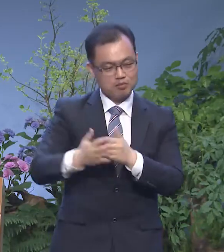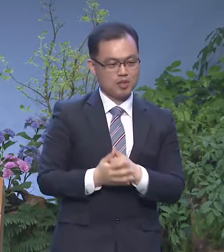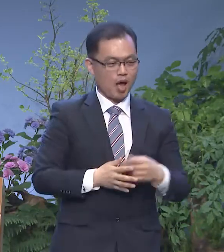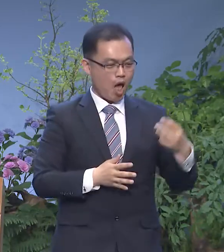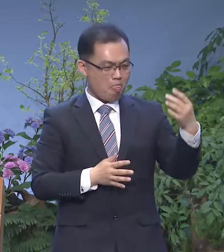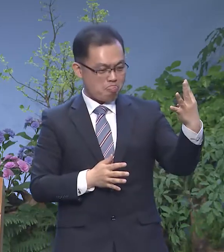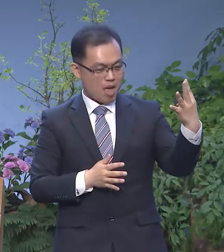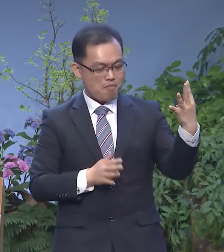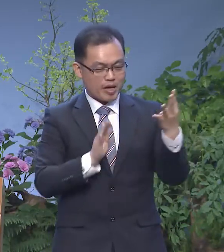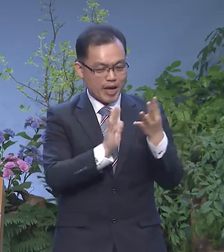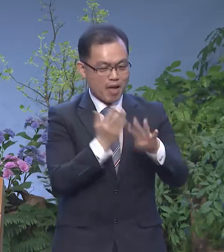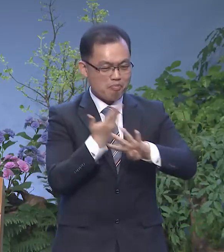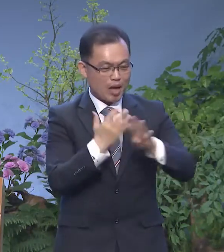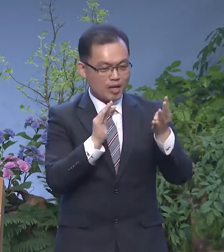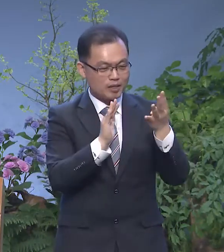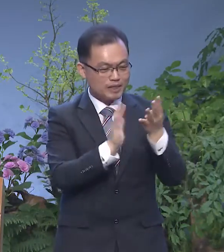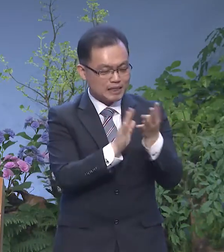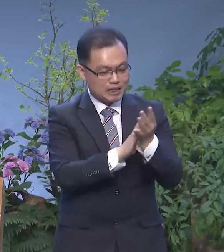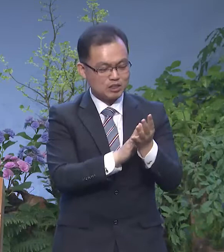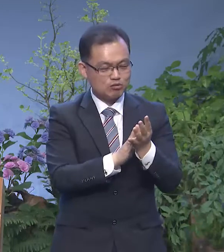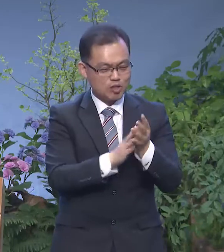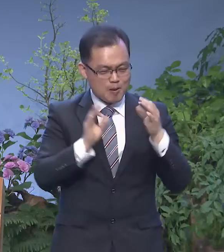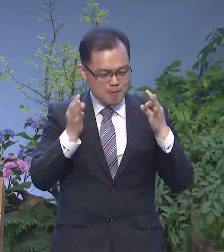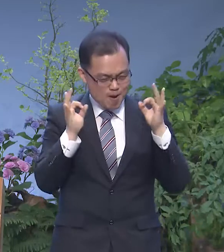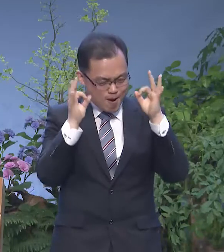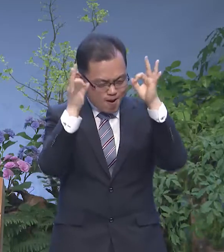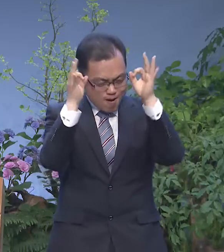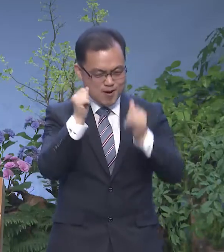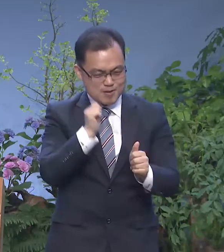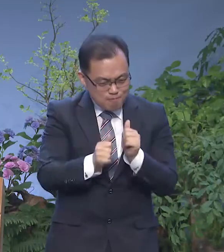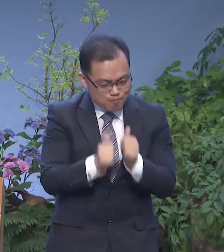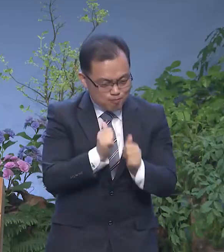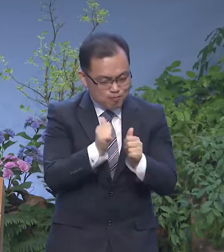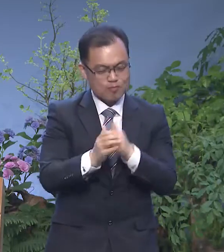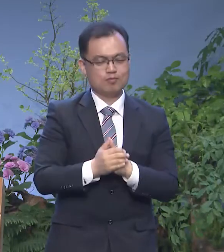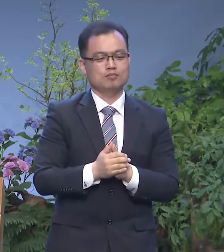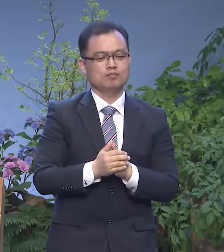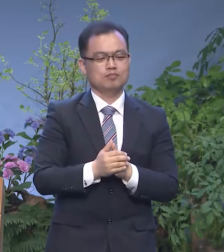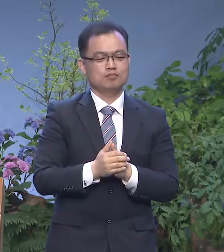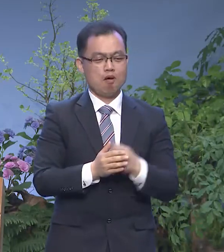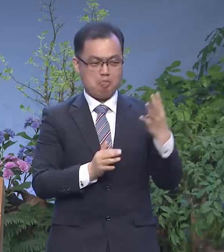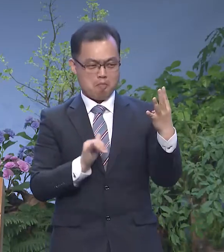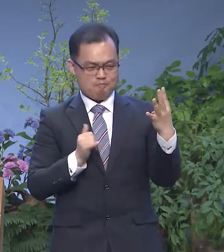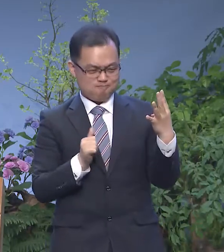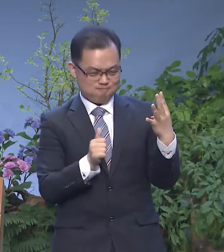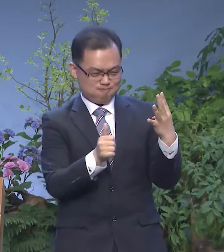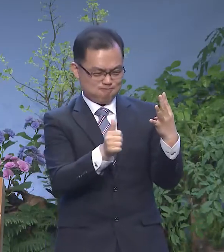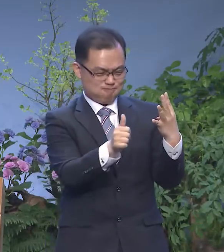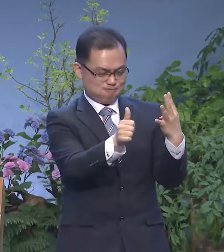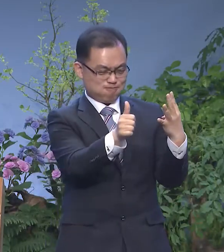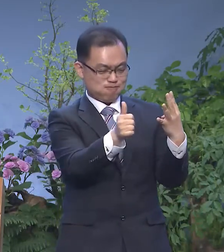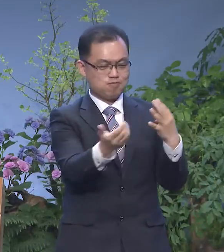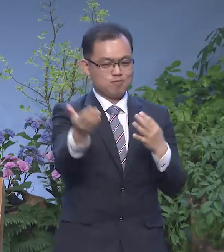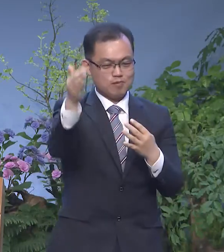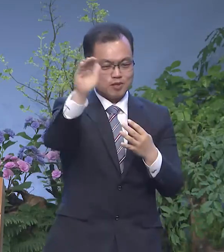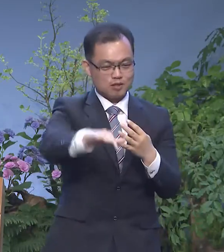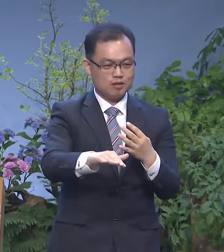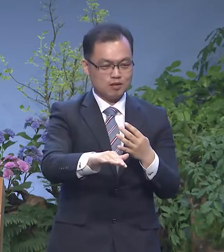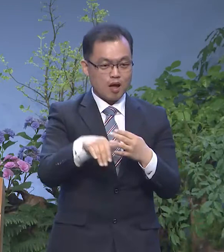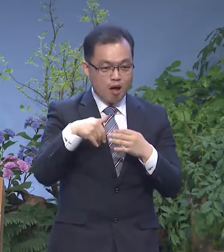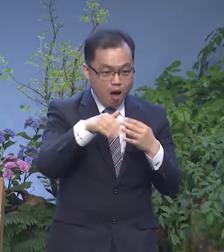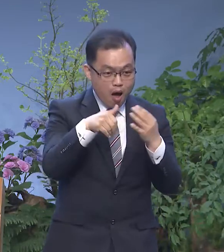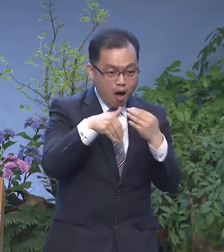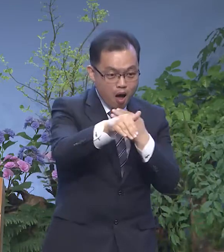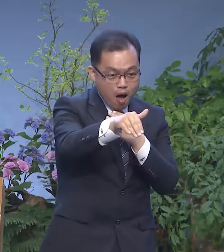뛰어나고 이 친구는 무릎이 연약하니까 천천히 갔습니다 그런데 한 30m 가서 앞서가던 네 명의 친구들이 다